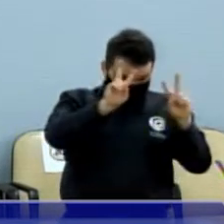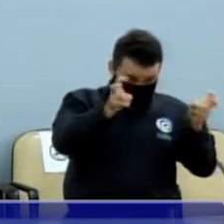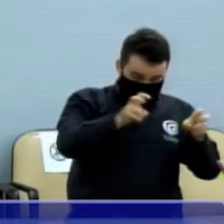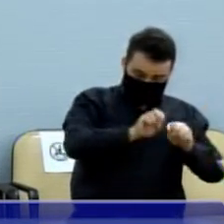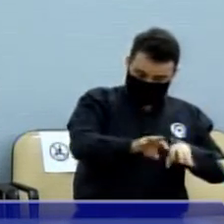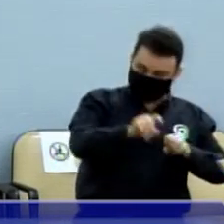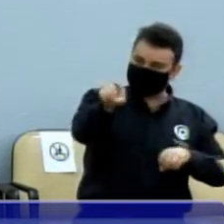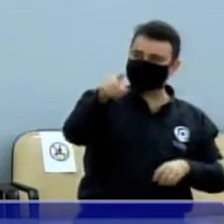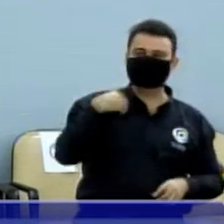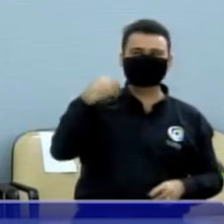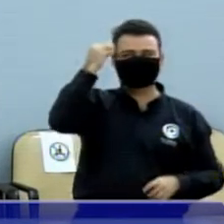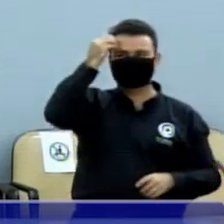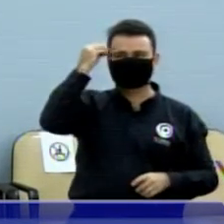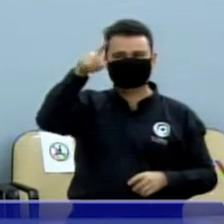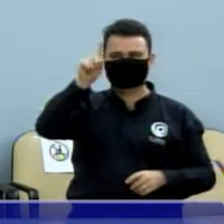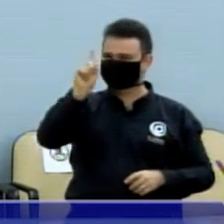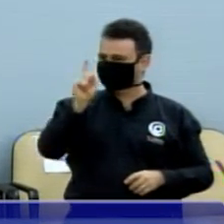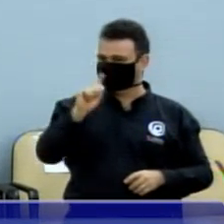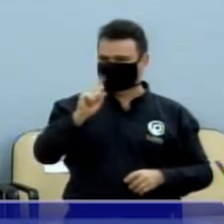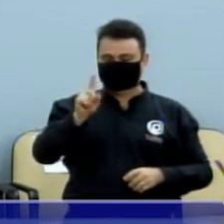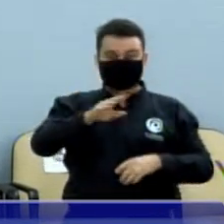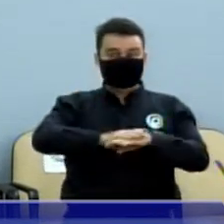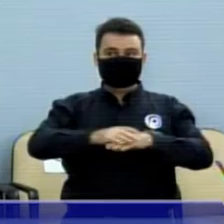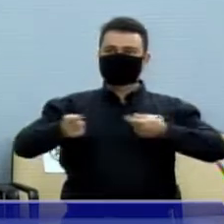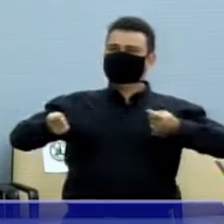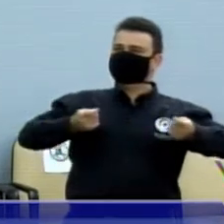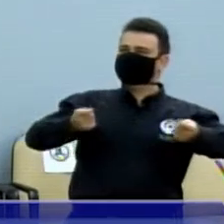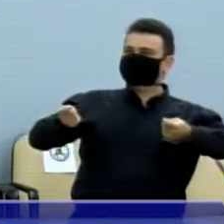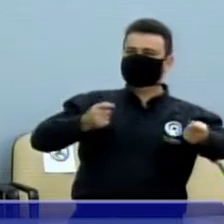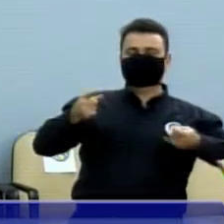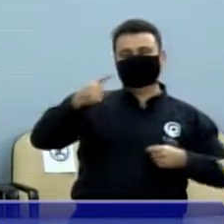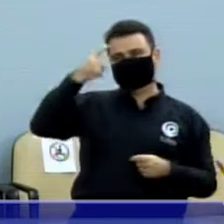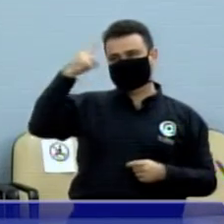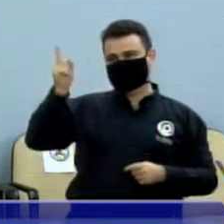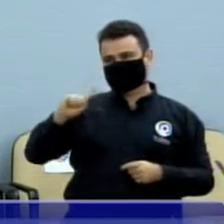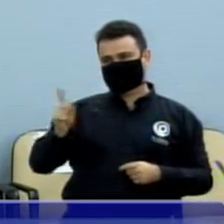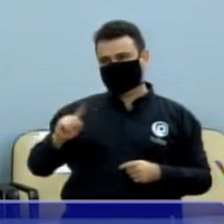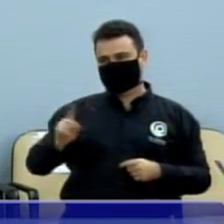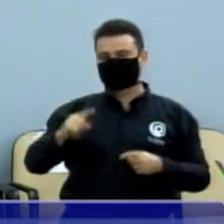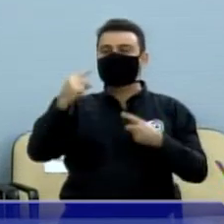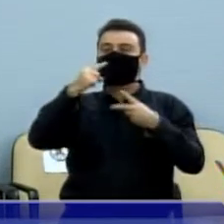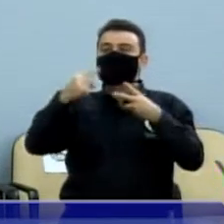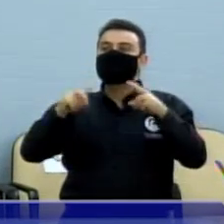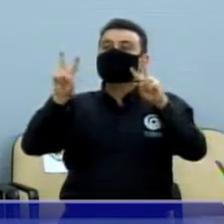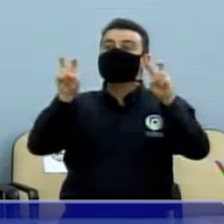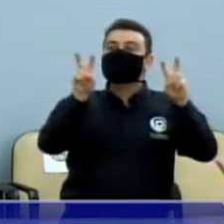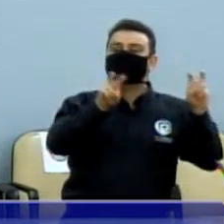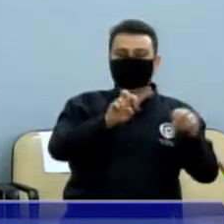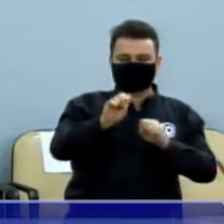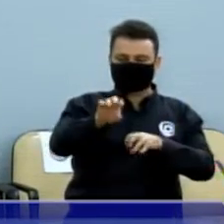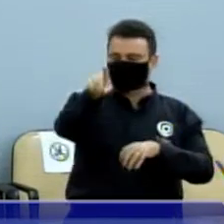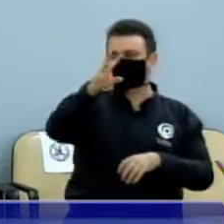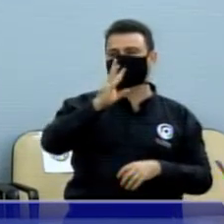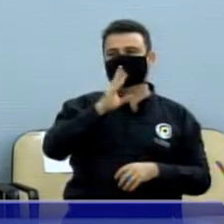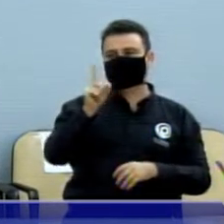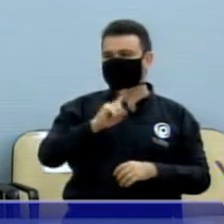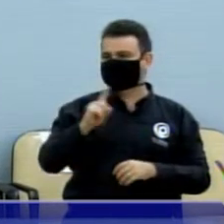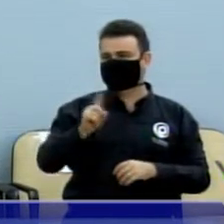administrativa, não tem conhecimento da pasta e isso fica evidente cada vez que ela é convocada para vir à cama.